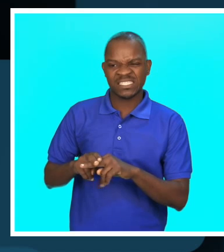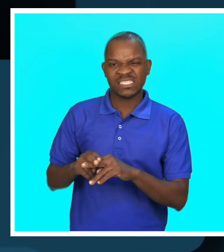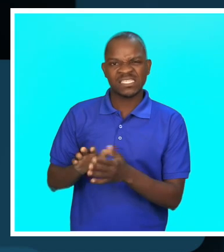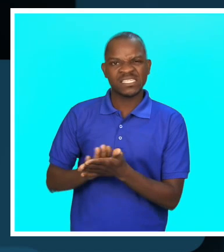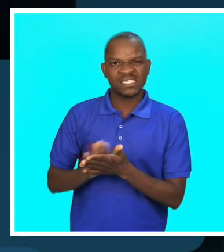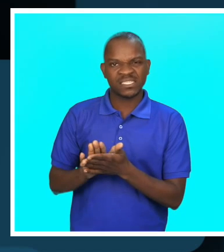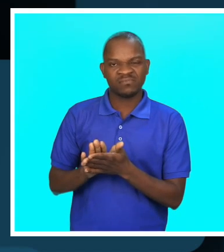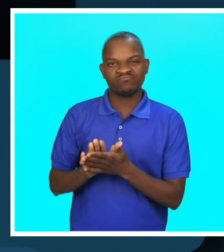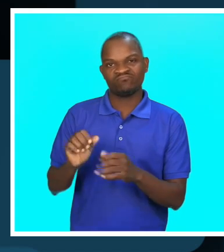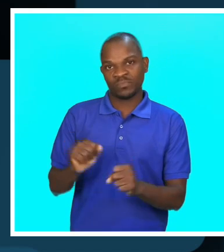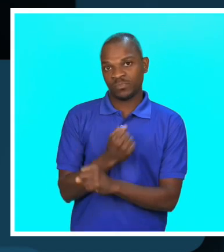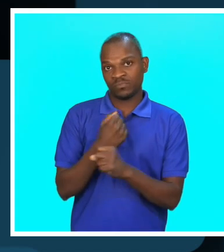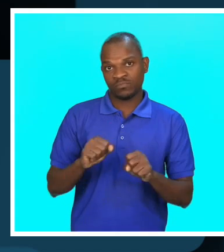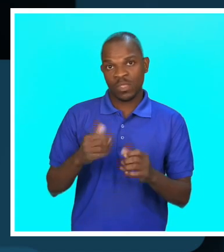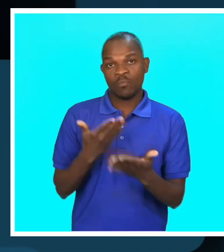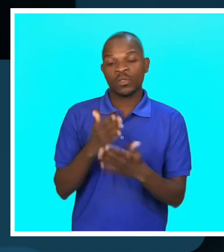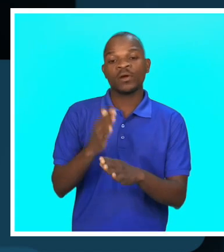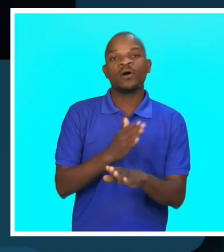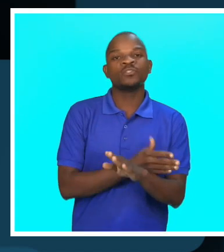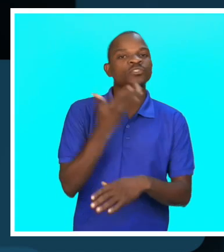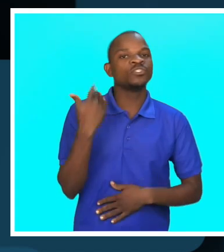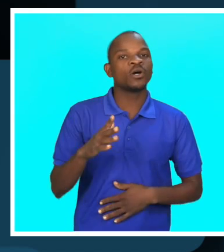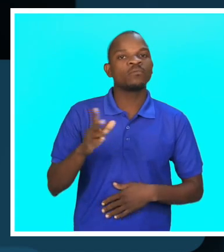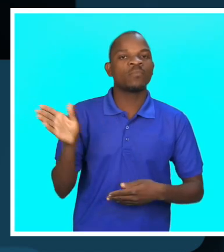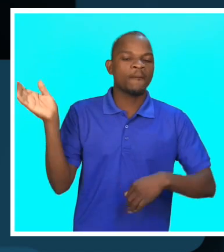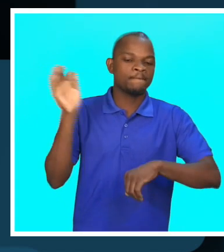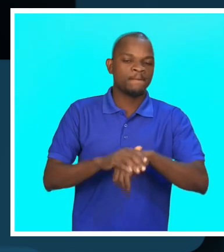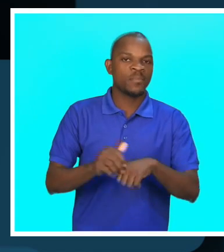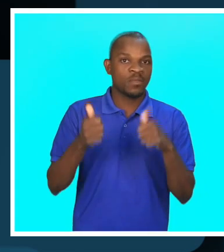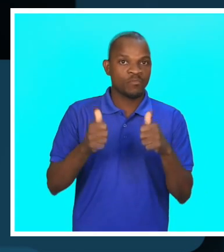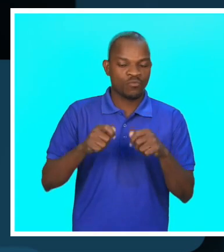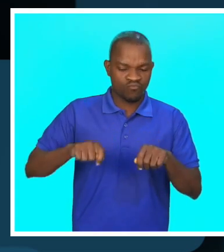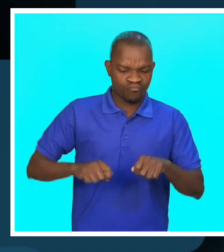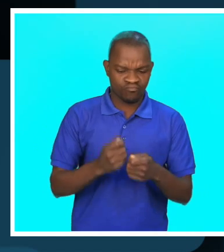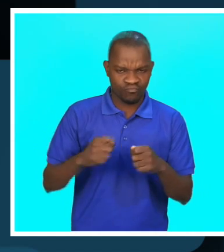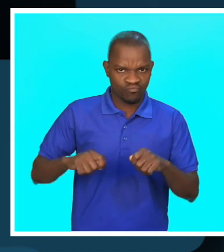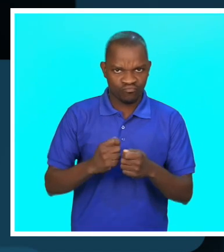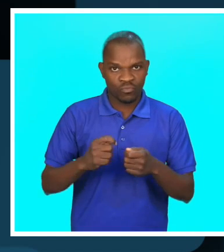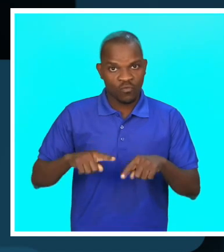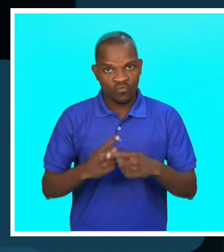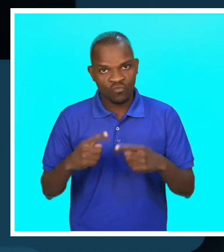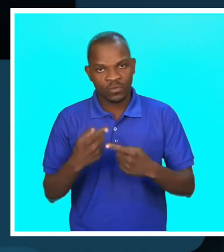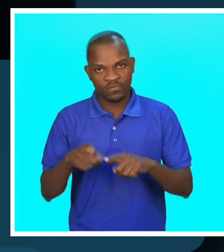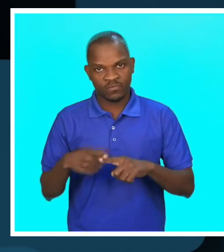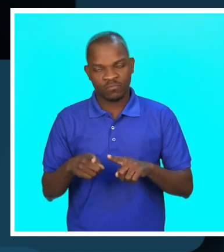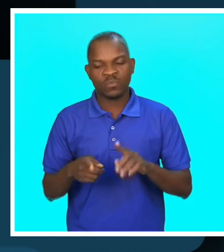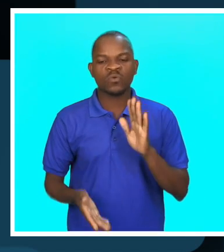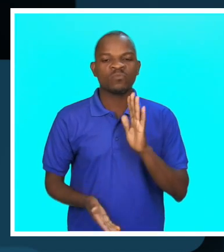fazer alguma coisa. Como já sabia um pouco de fazer crochê, andava a pegar uma agulha de crochê com linhas,